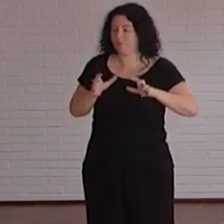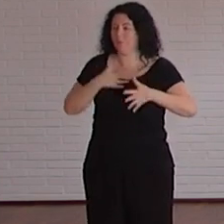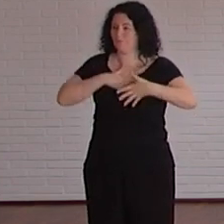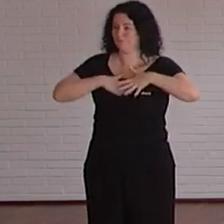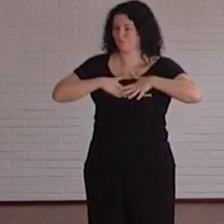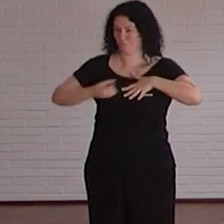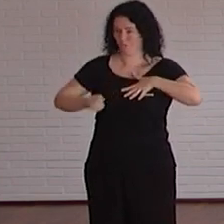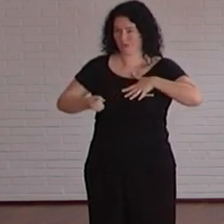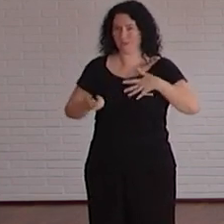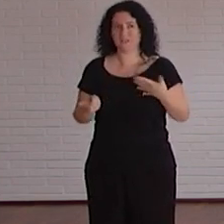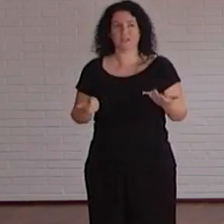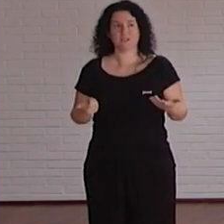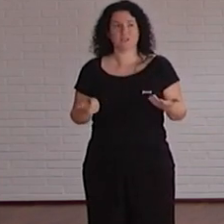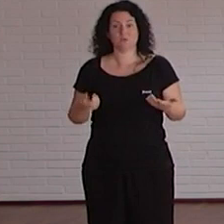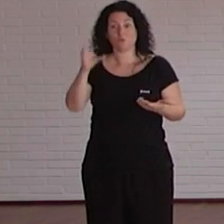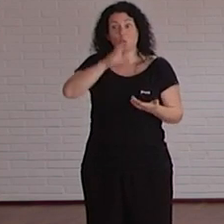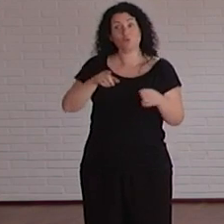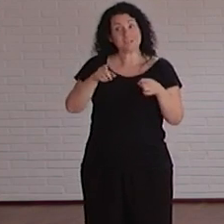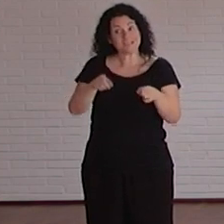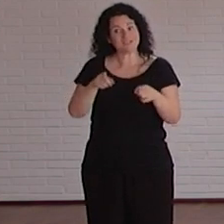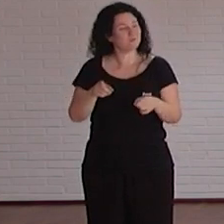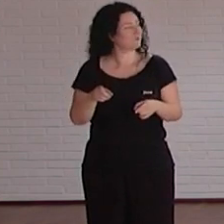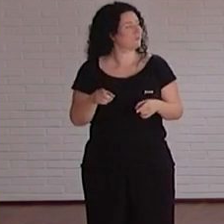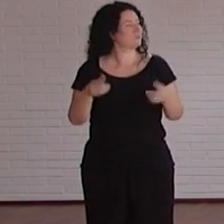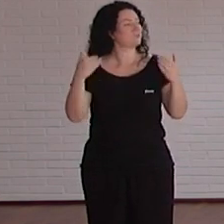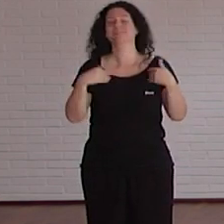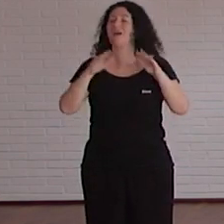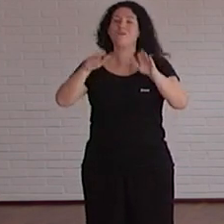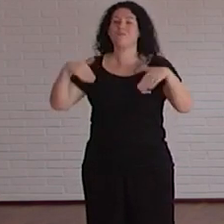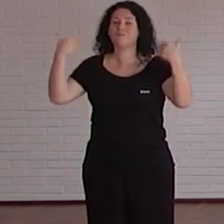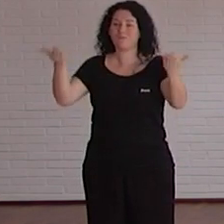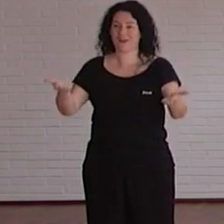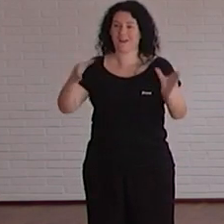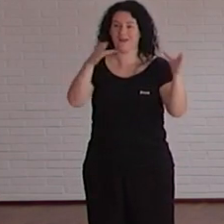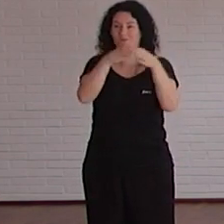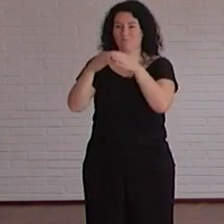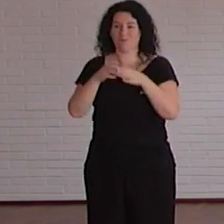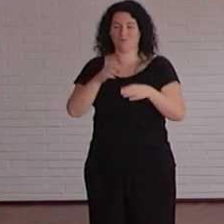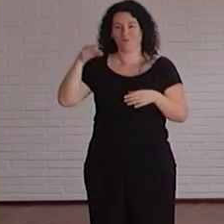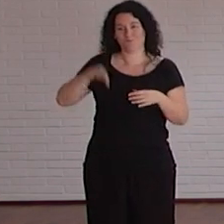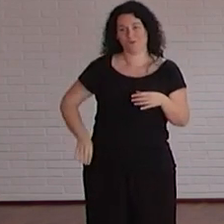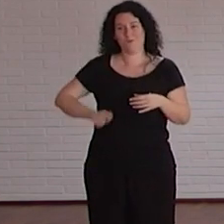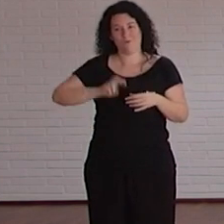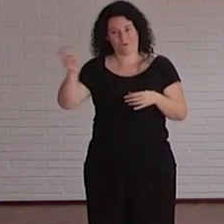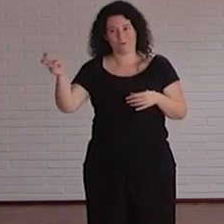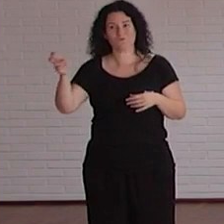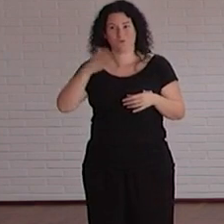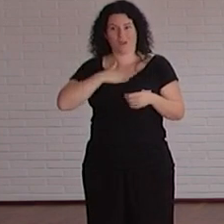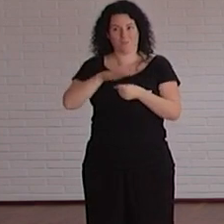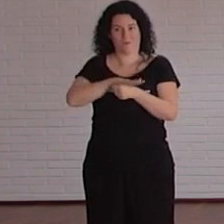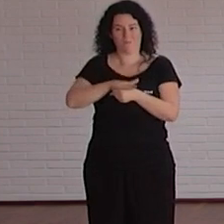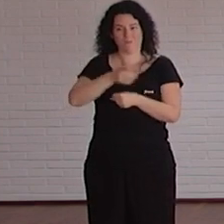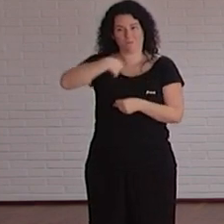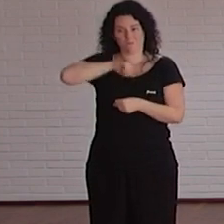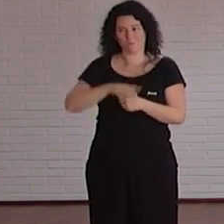es así que esos mismos cursos los hemos exportado a otros colectivos profesionales de nuestro ámbito